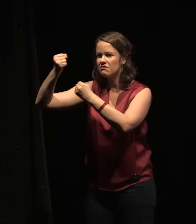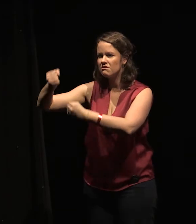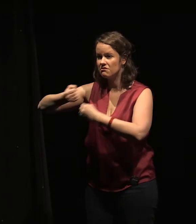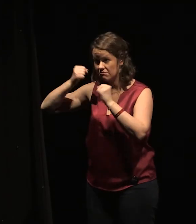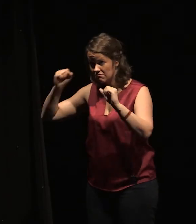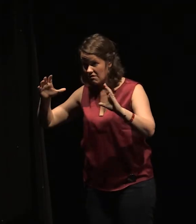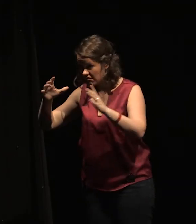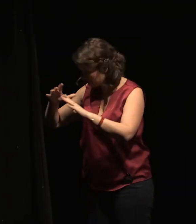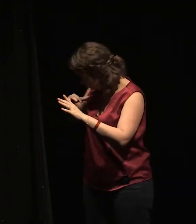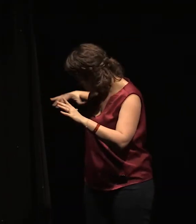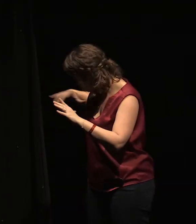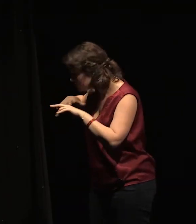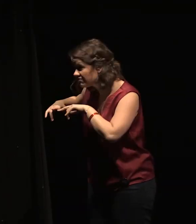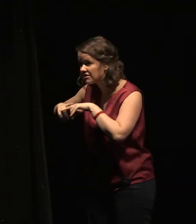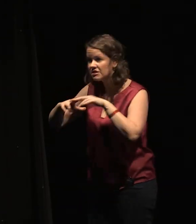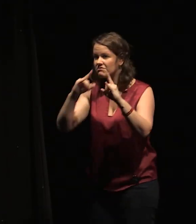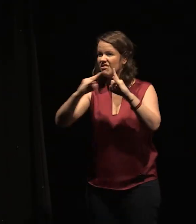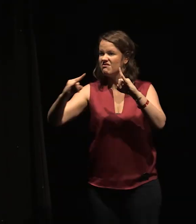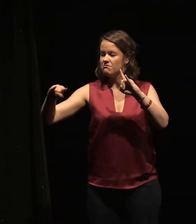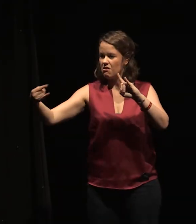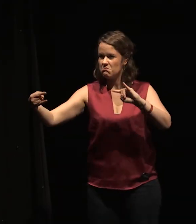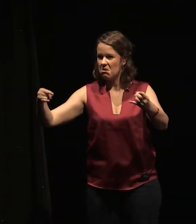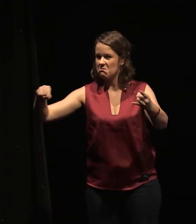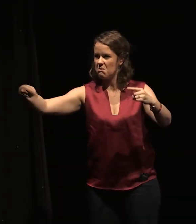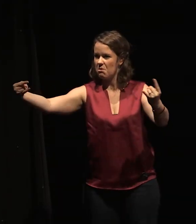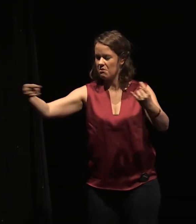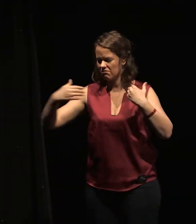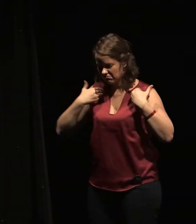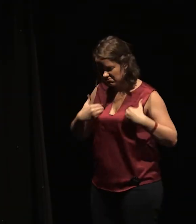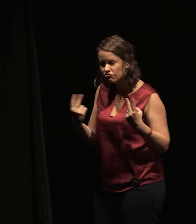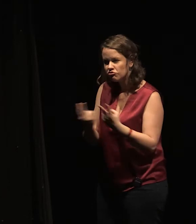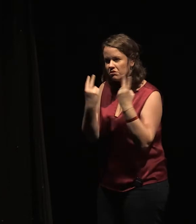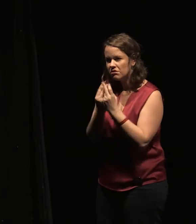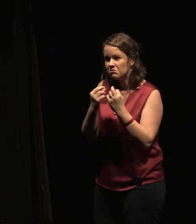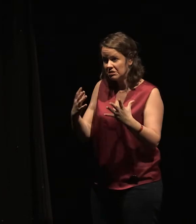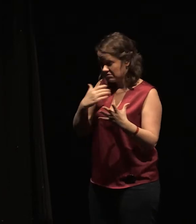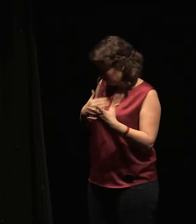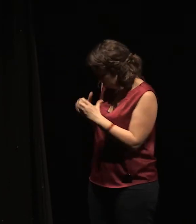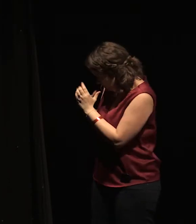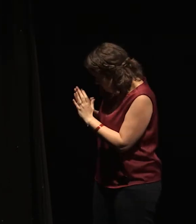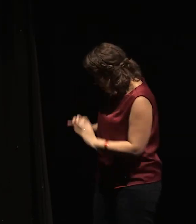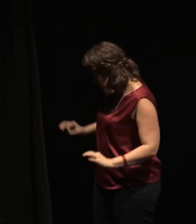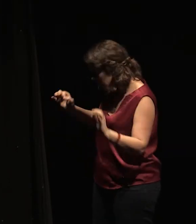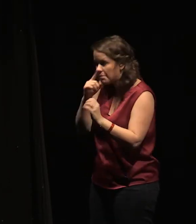les restes d'un campement. Tu étais mon jardin clos pour moi qui n'avais point de séjour. Je frapperai la porte, oh,